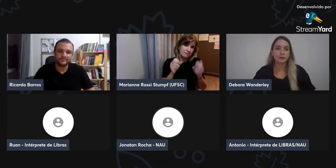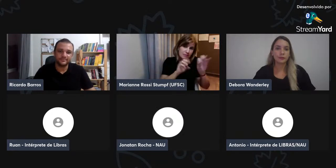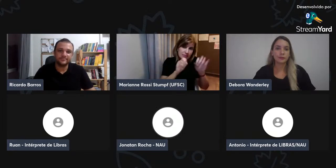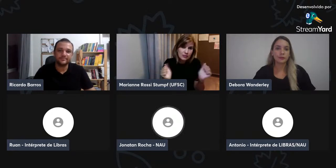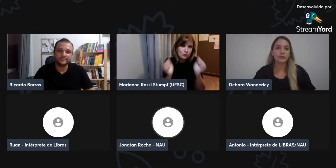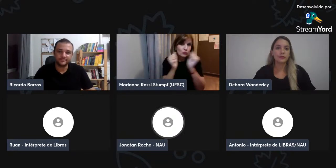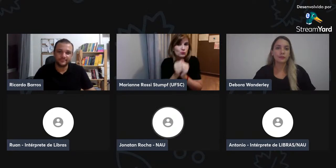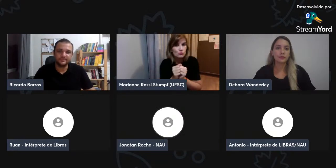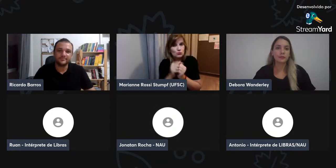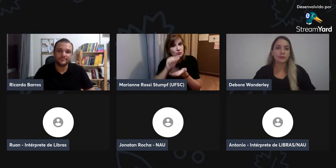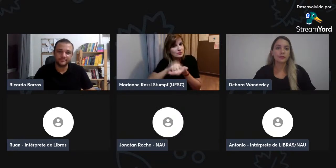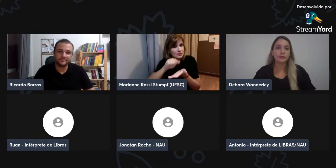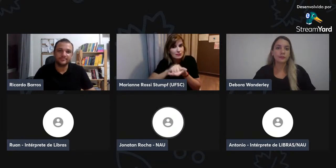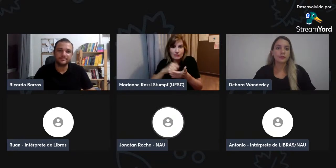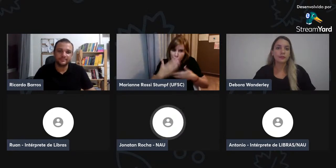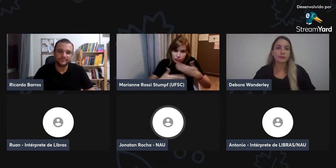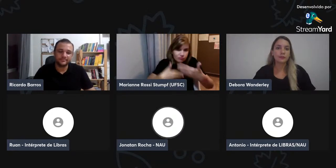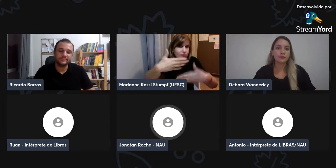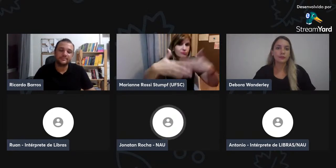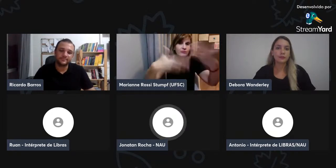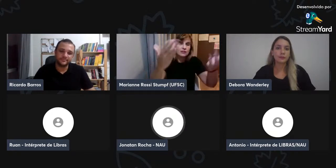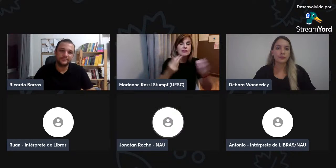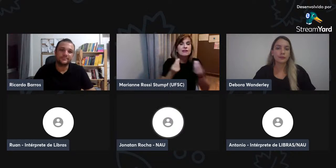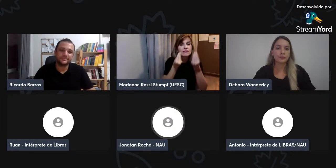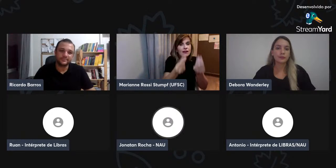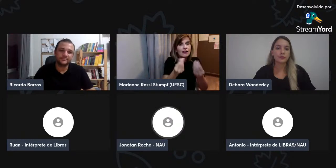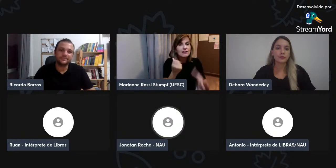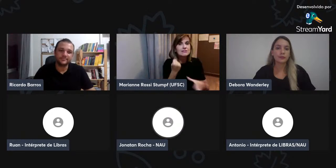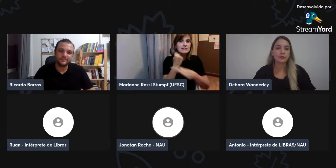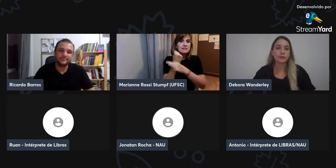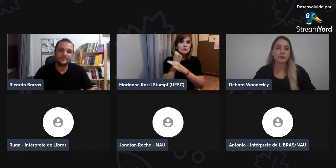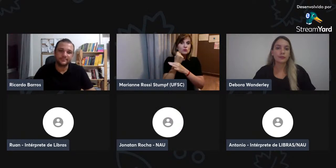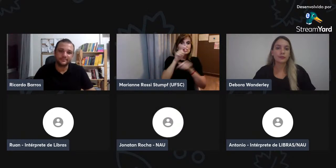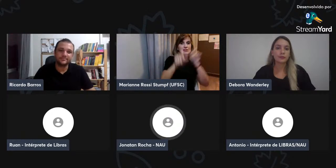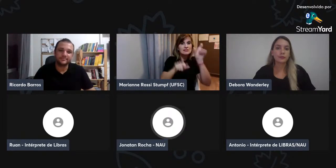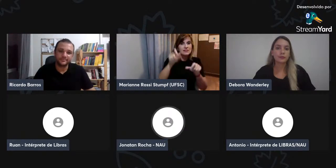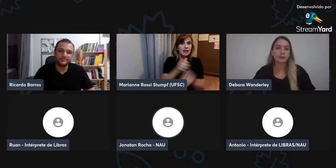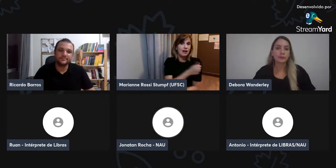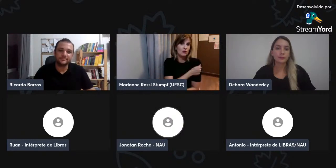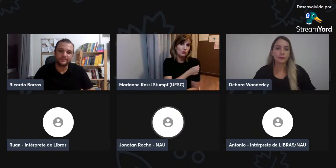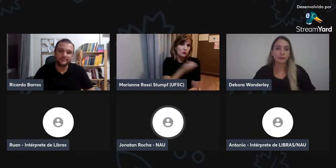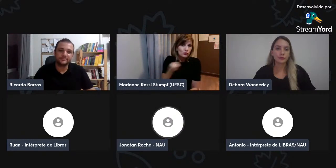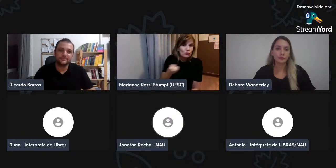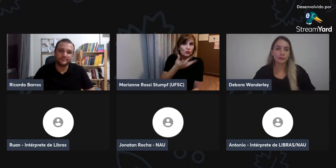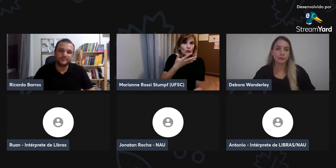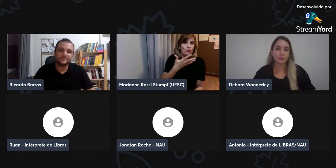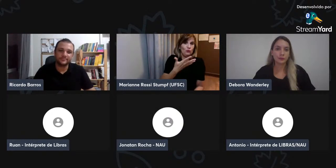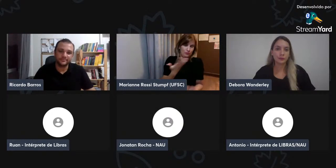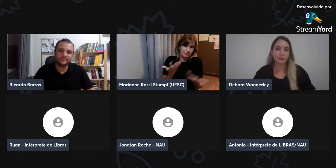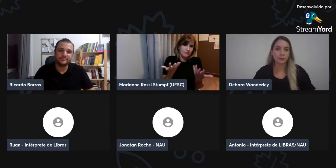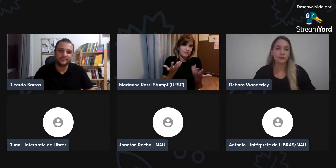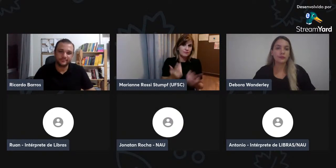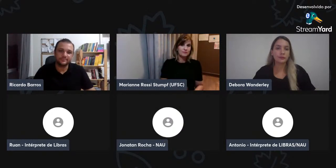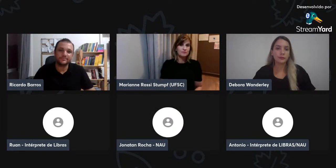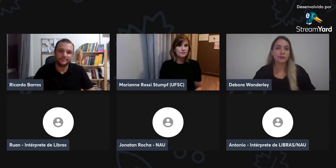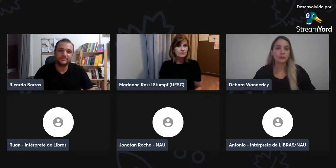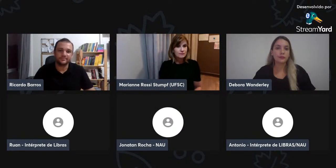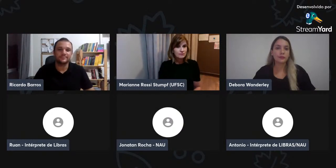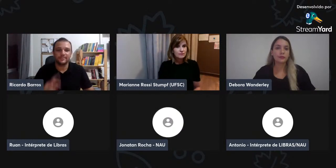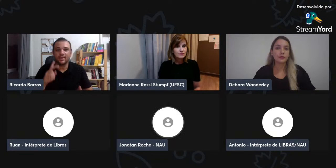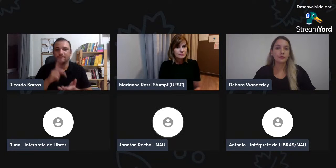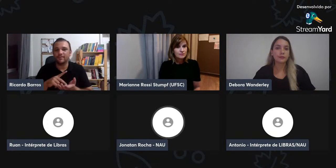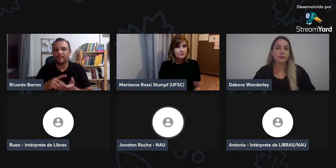para se utilizar, ter essa experiência de usar a escrita, né, e progredir nesse sentido, né, é,